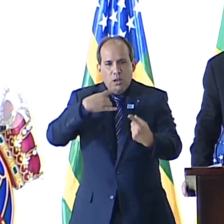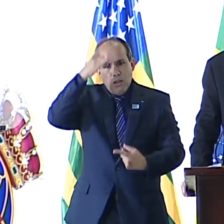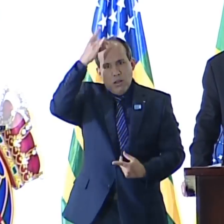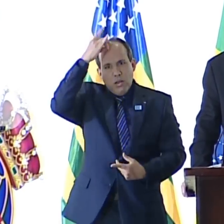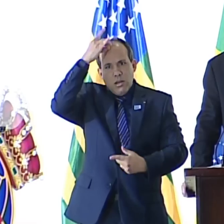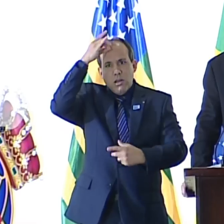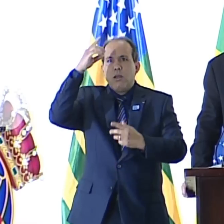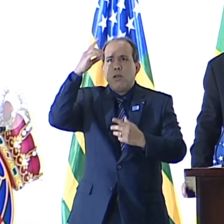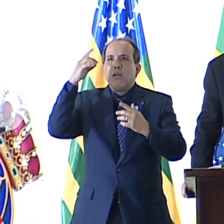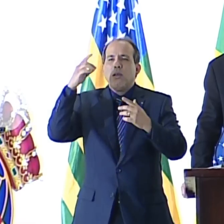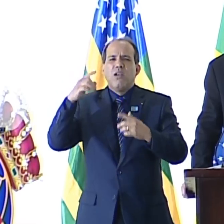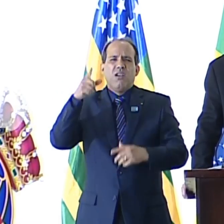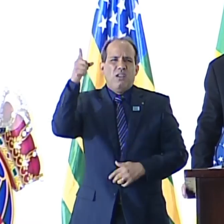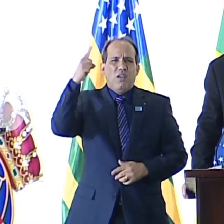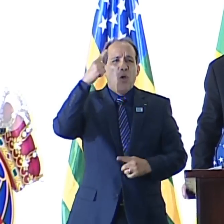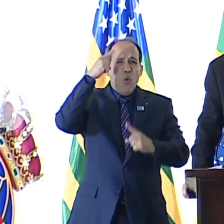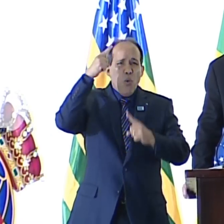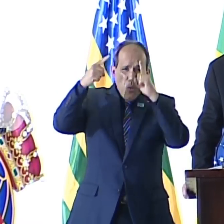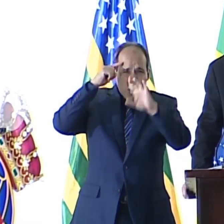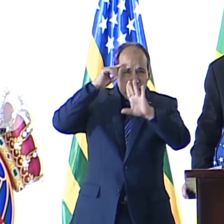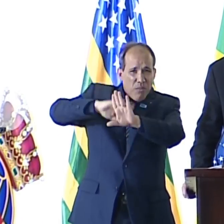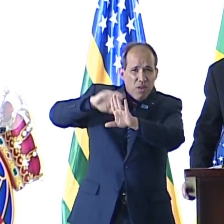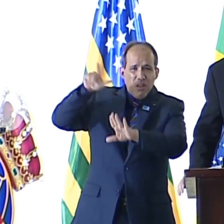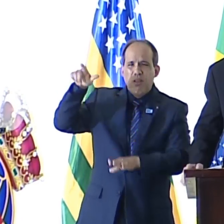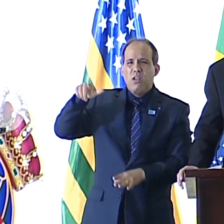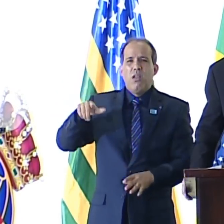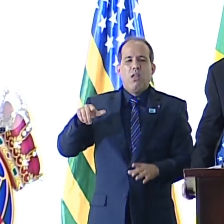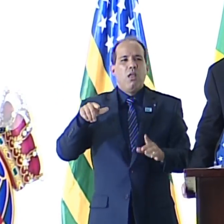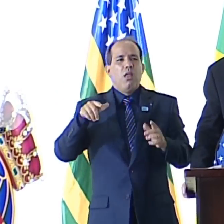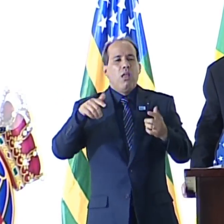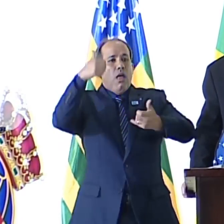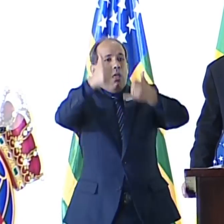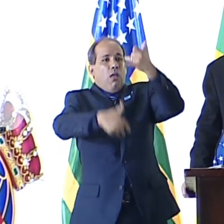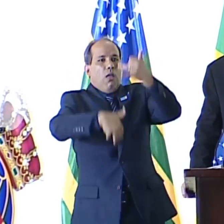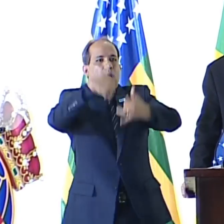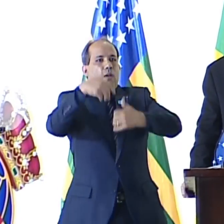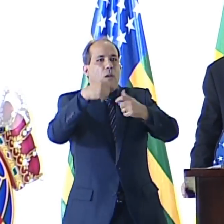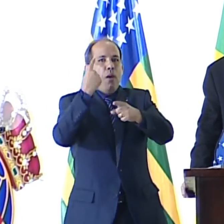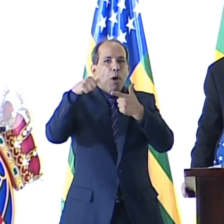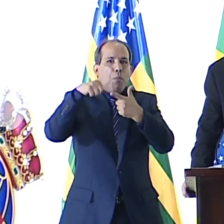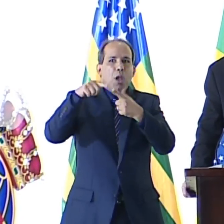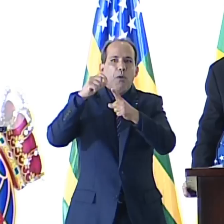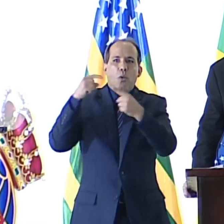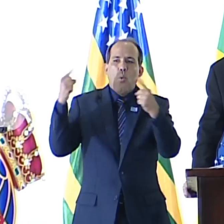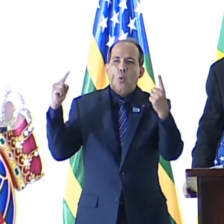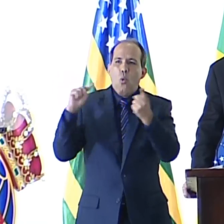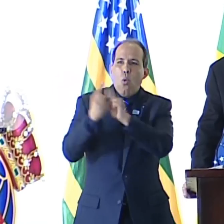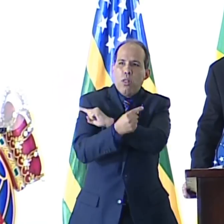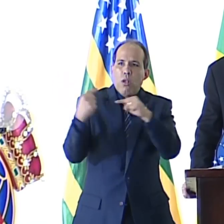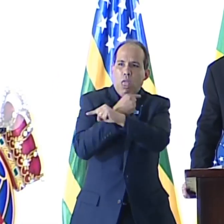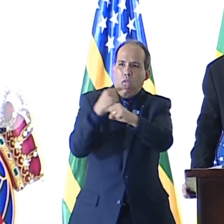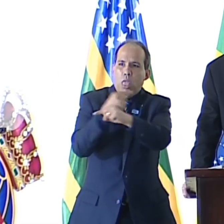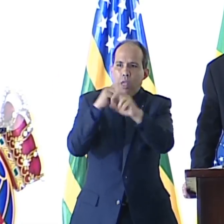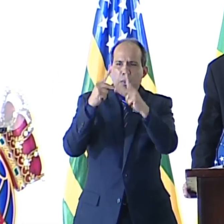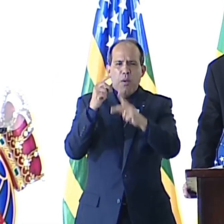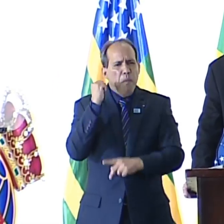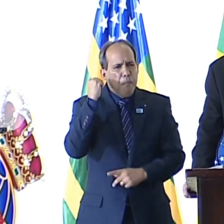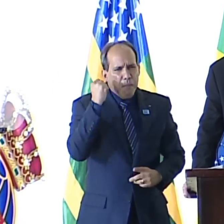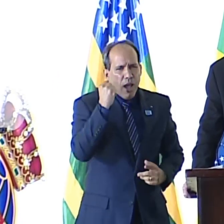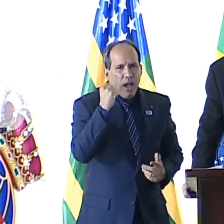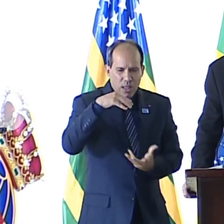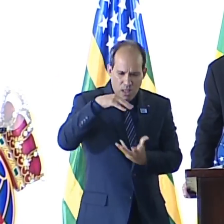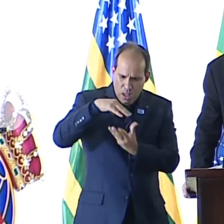O iluminismo não deu resposta a essa aspiração, quis resolver os problemas e contradições humanas, matando o espírito. E